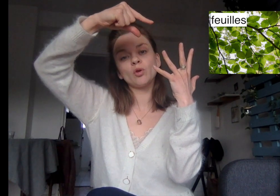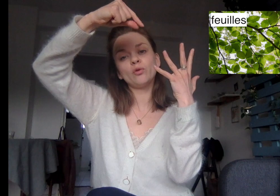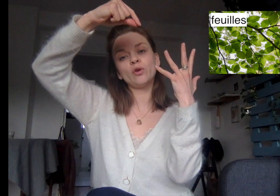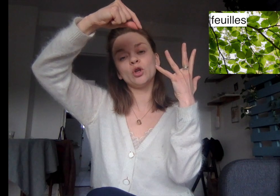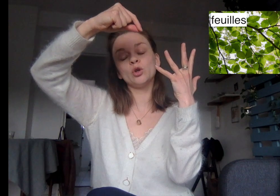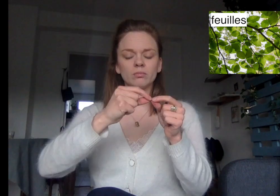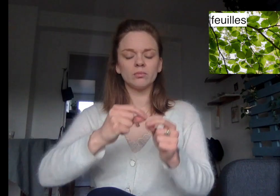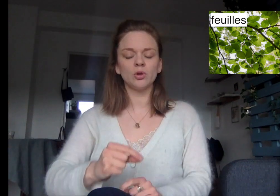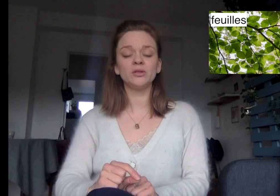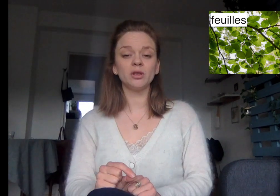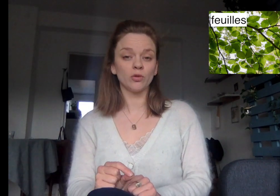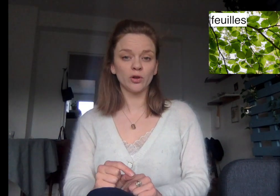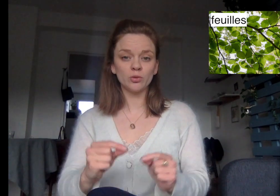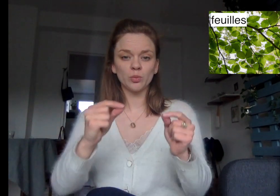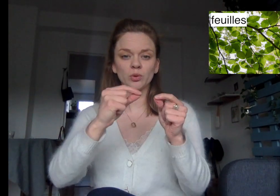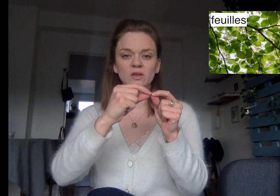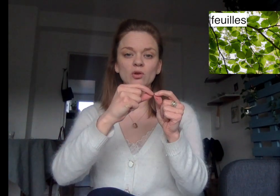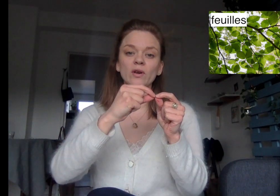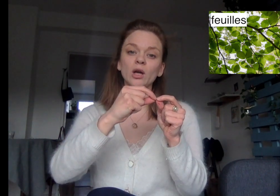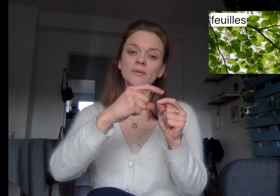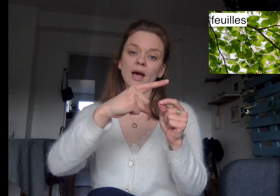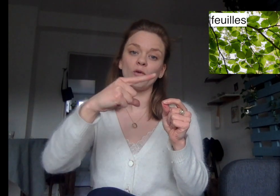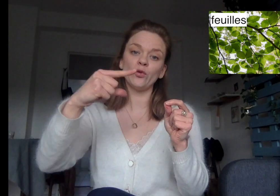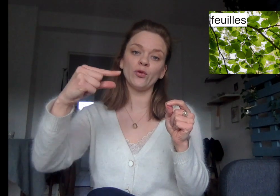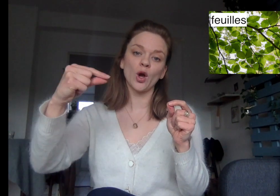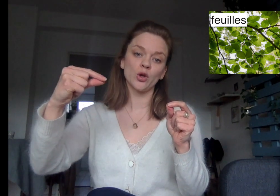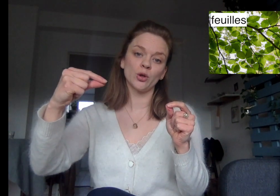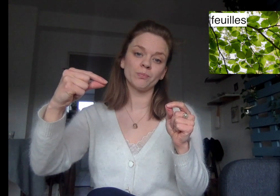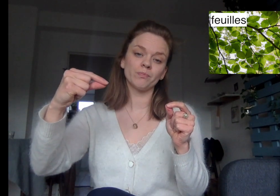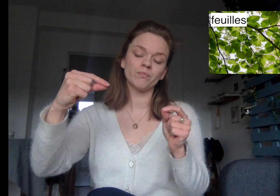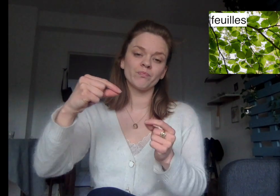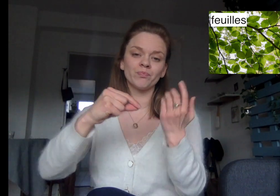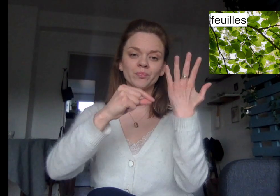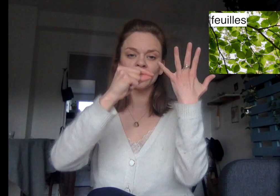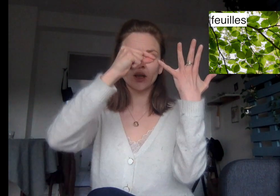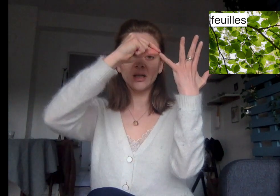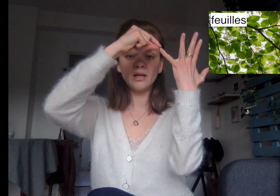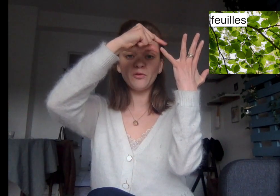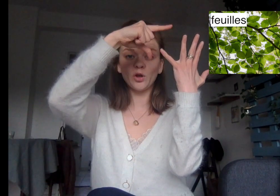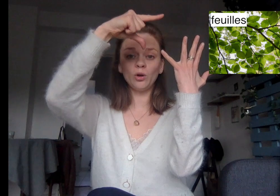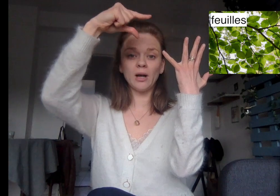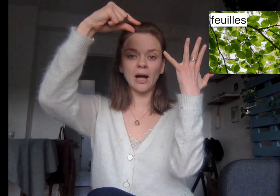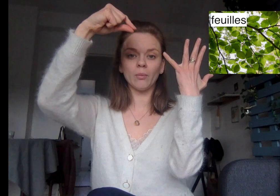Feuilles. Le signe feuille peut aussi se faire comme ça. Feuilles. Et feuilles de l'arbre.